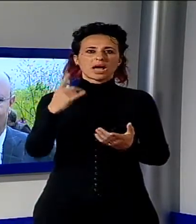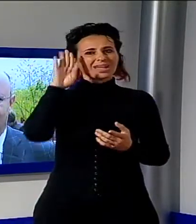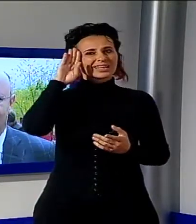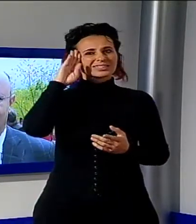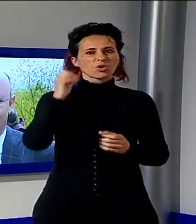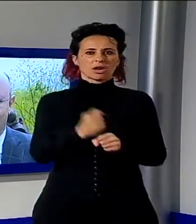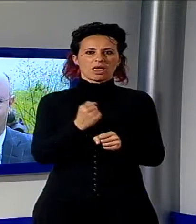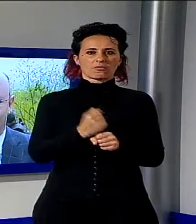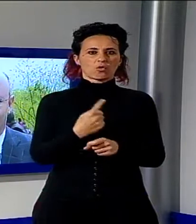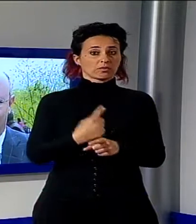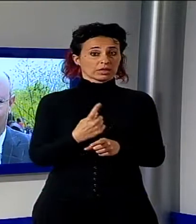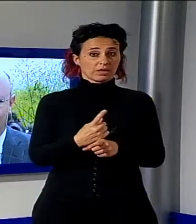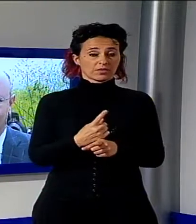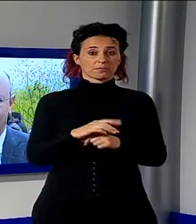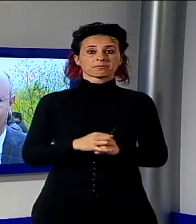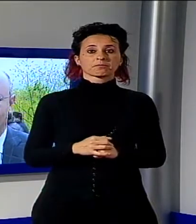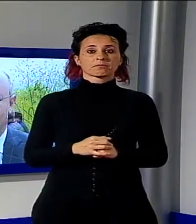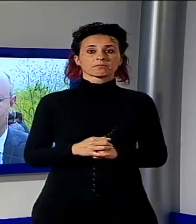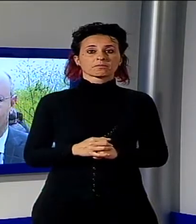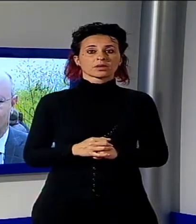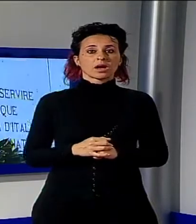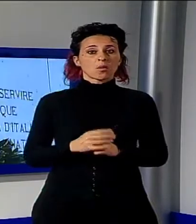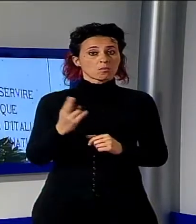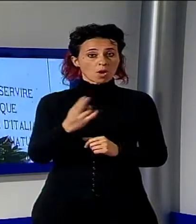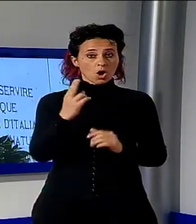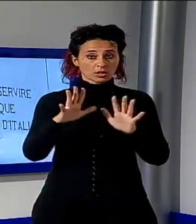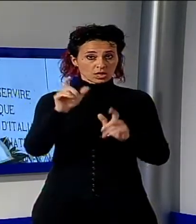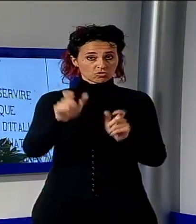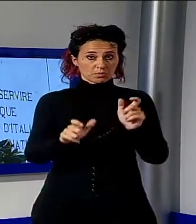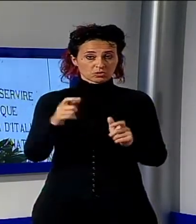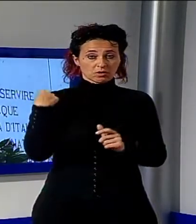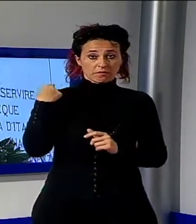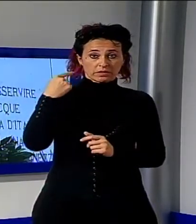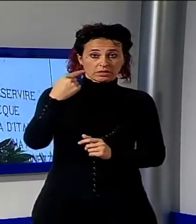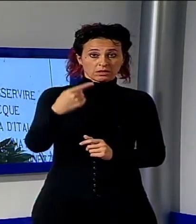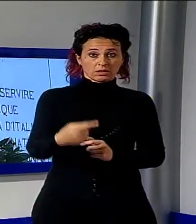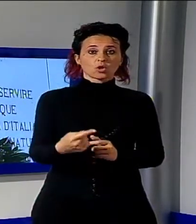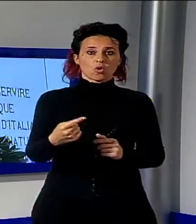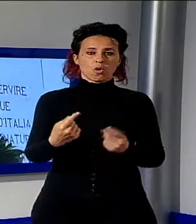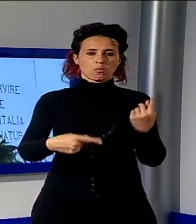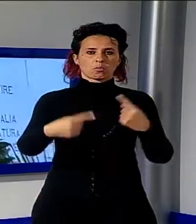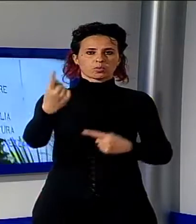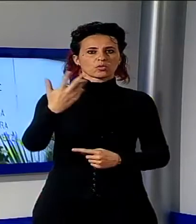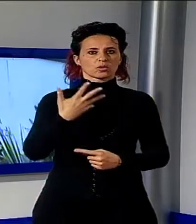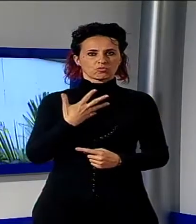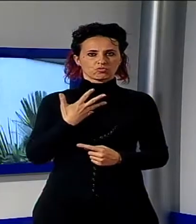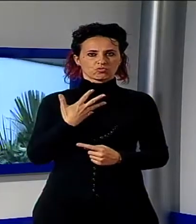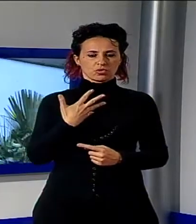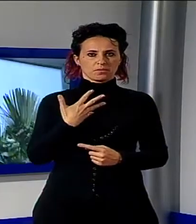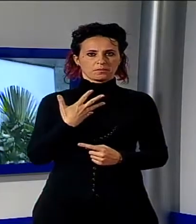dall'evento che viene qui ricordato. Il miglioramento dei nostri indici infortunistici è in continuo miglioramento appunto,